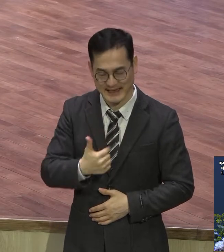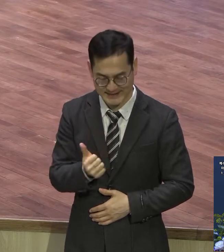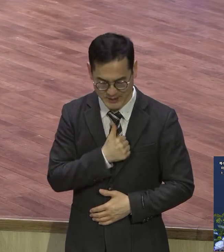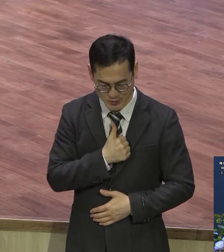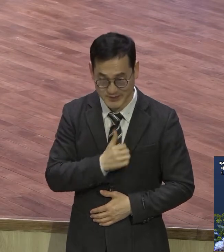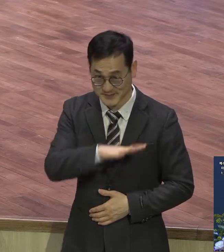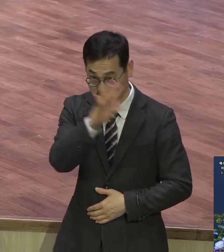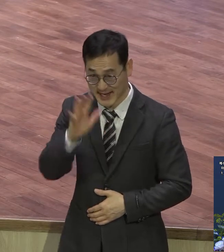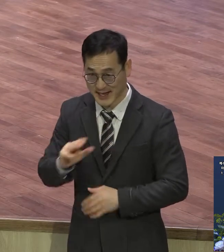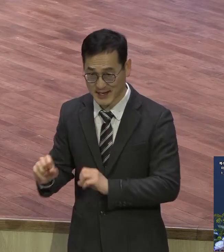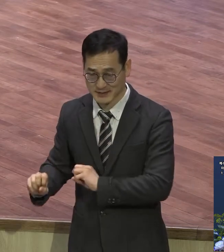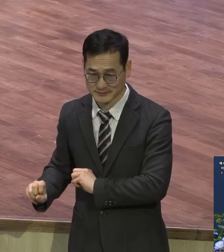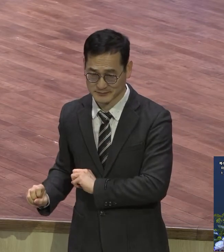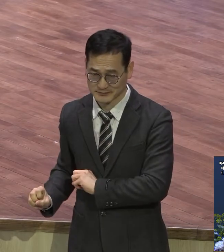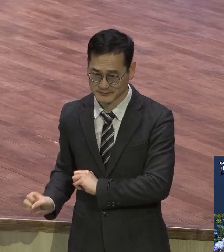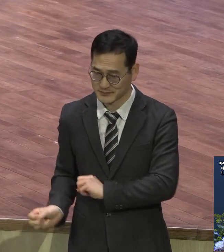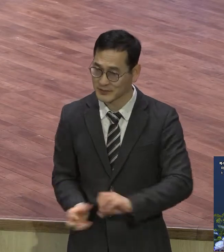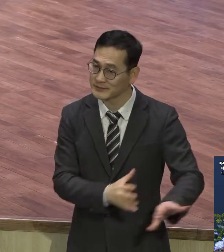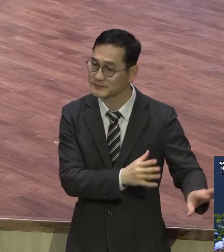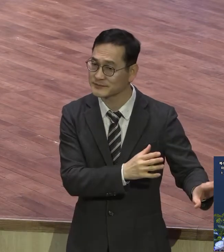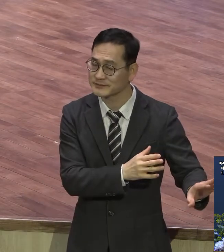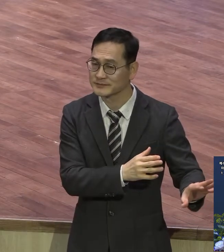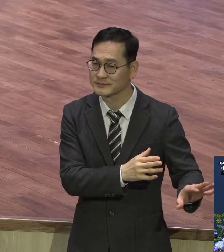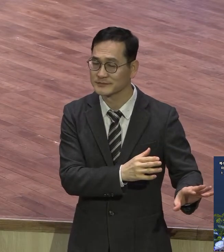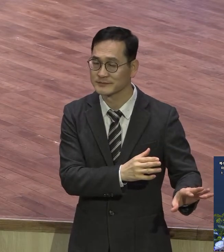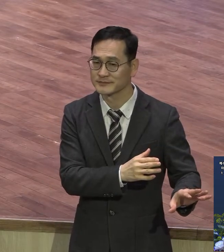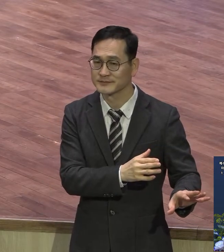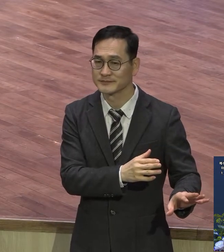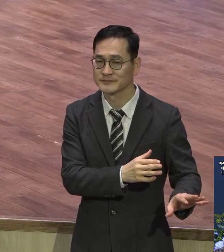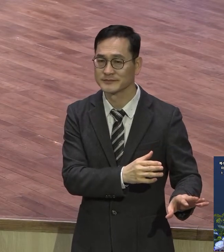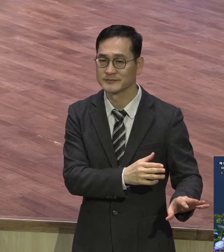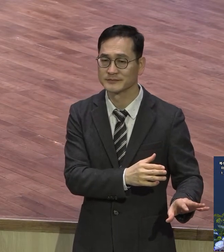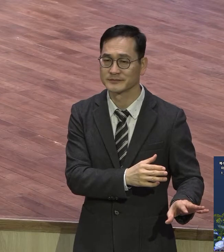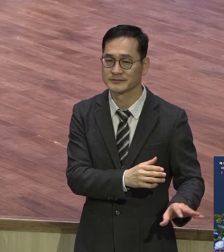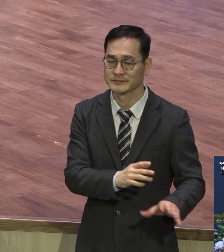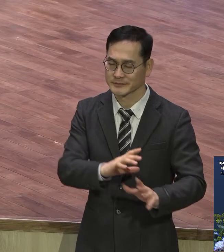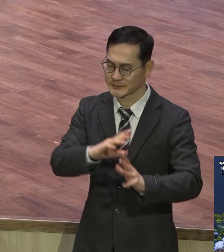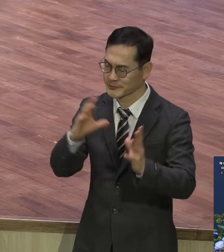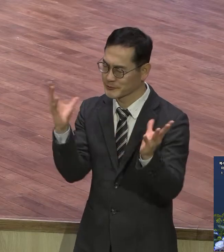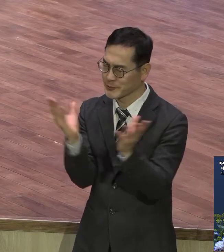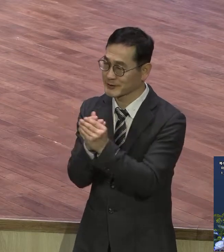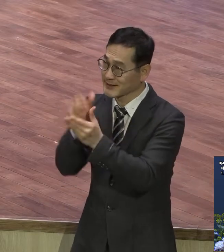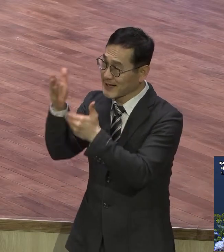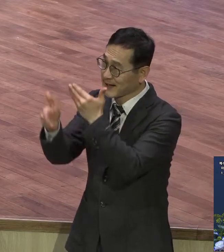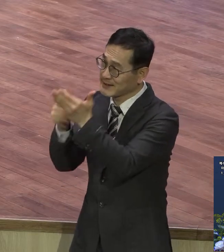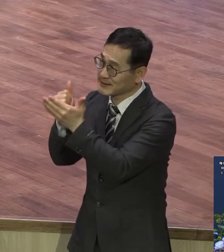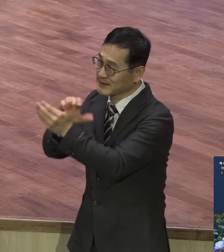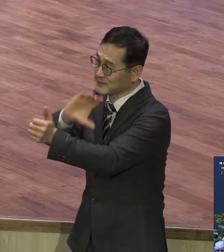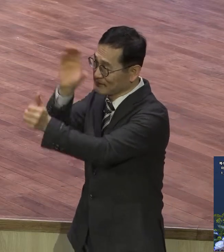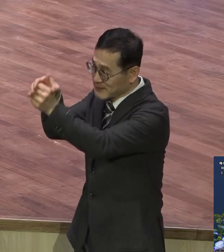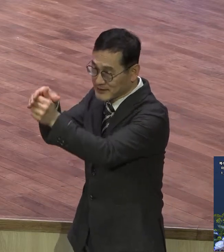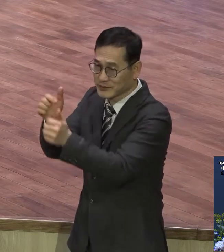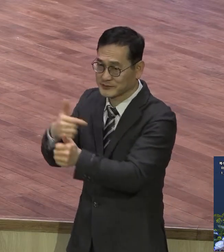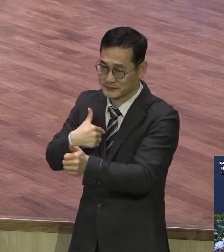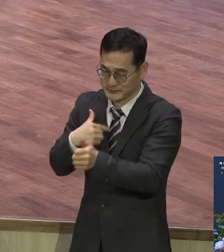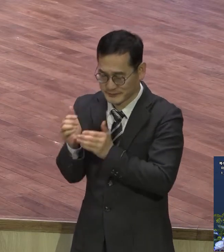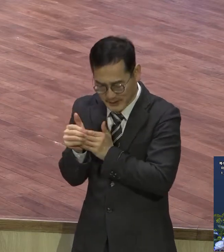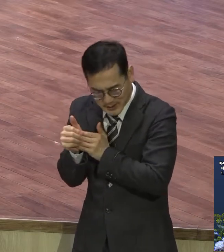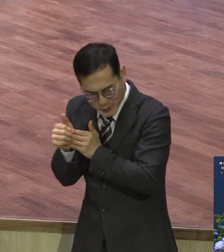다 내려놓고 온전히 하나님 앞에 붙들려 살아가는